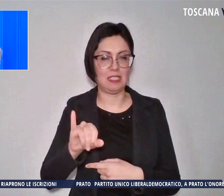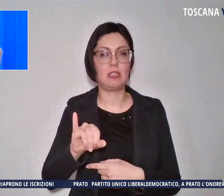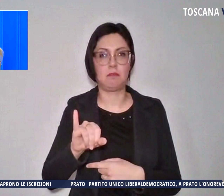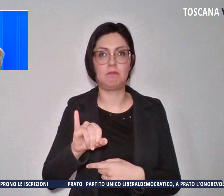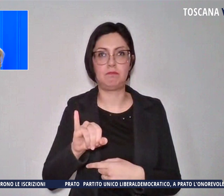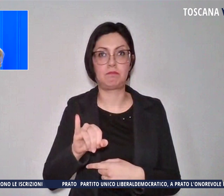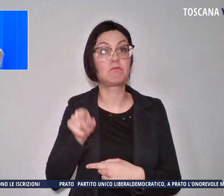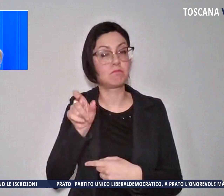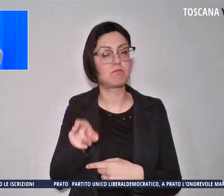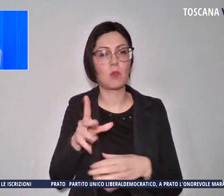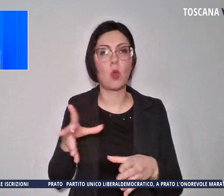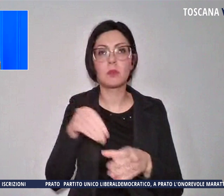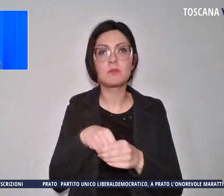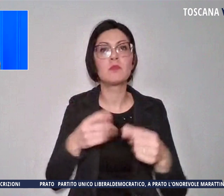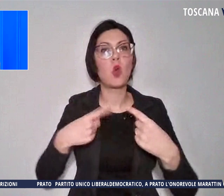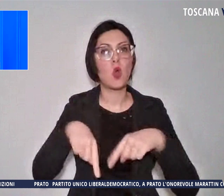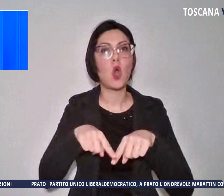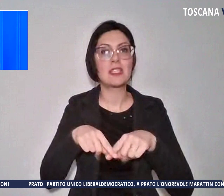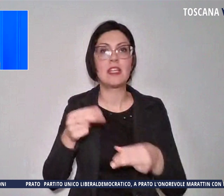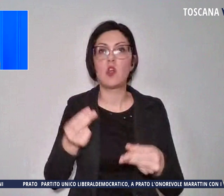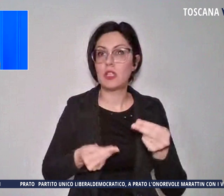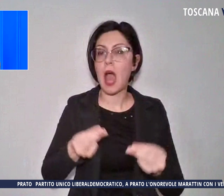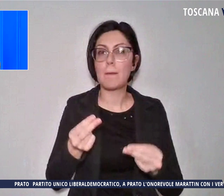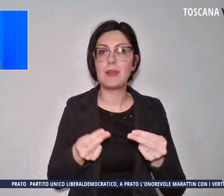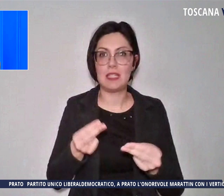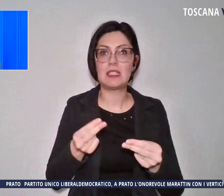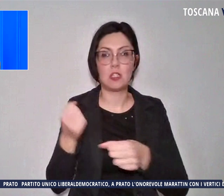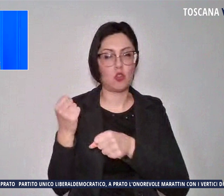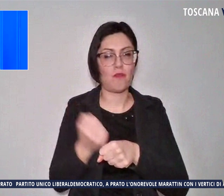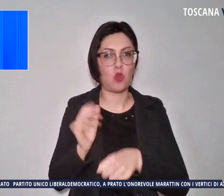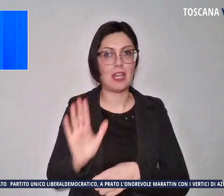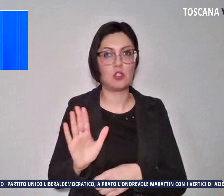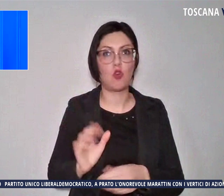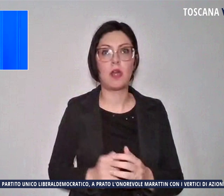componente del Consiglio di amministrazione della Fondazione.